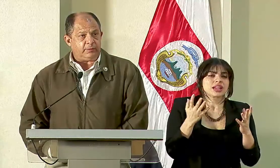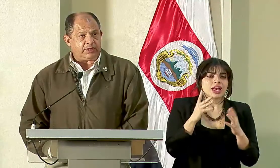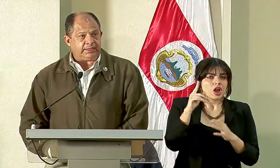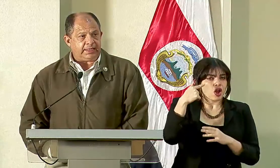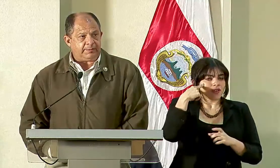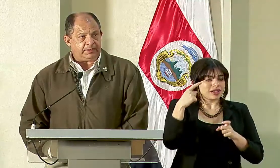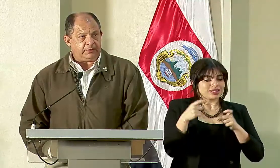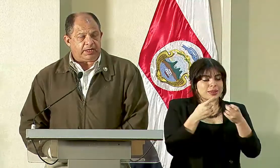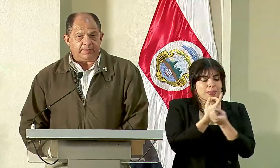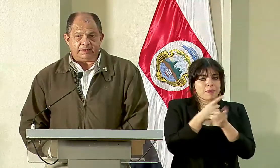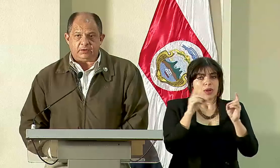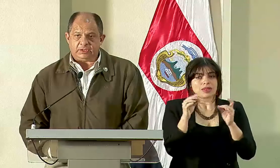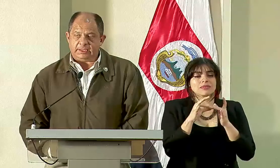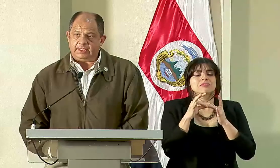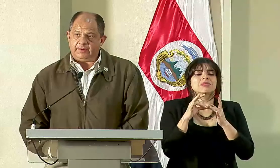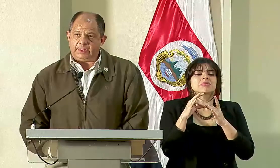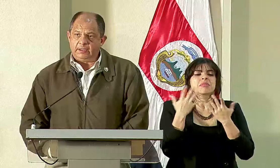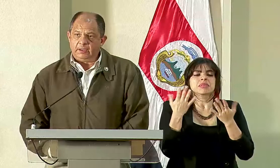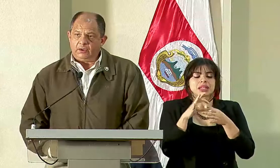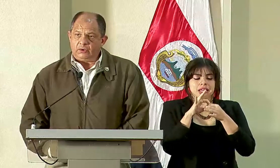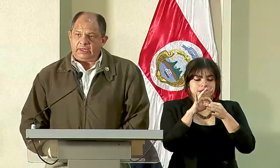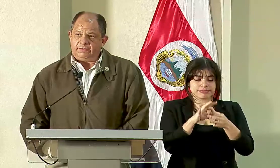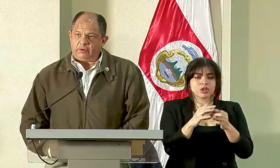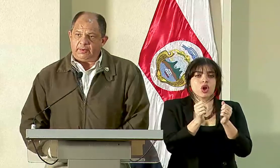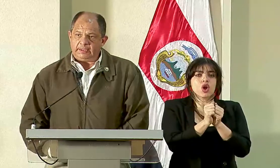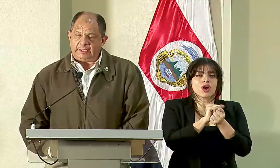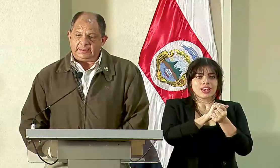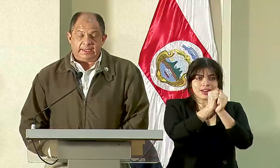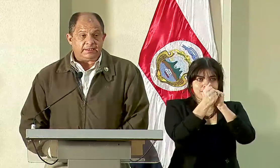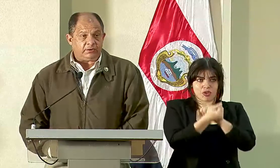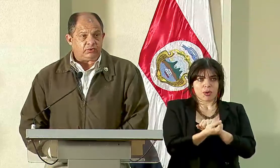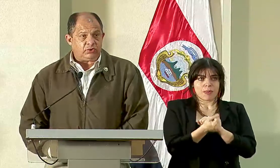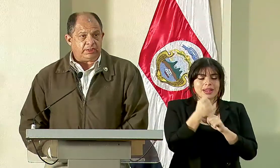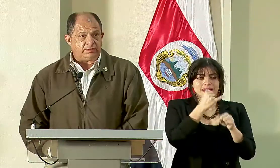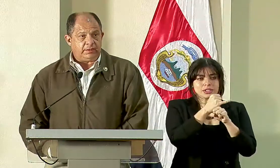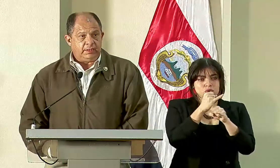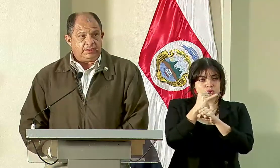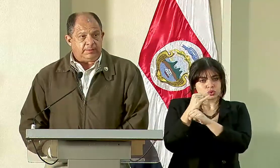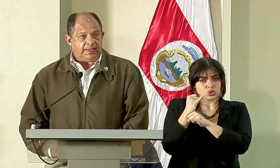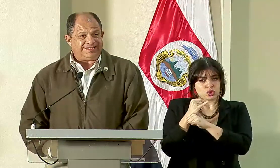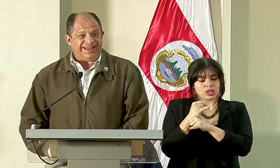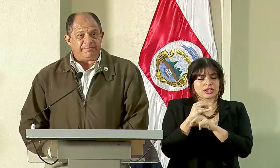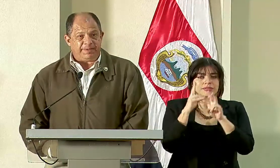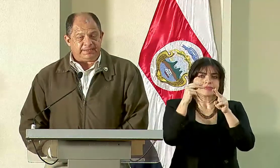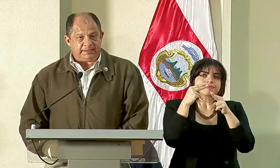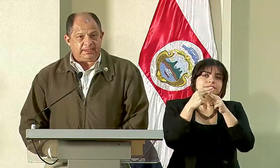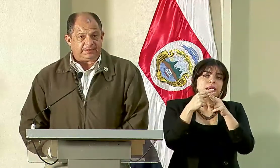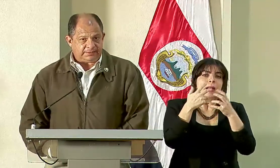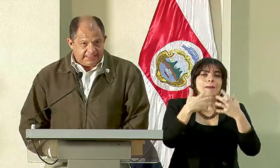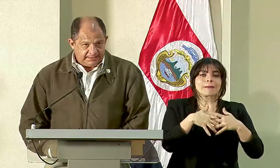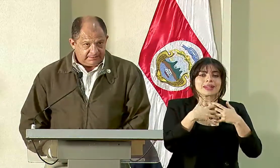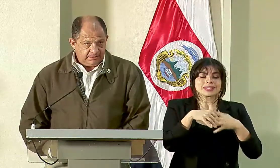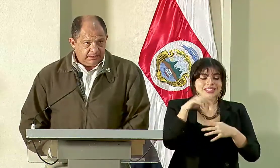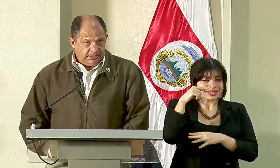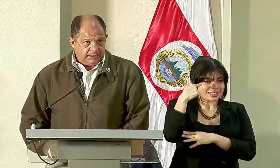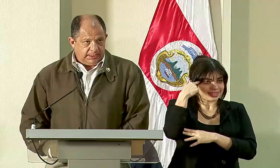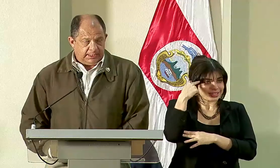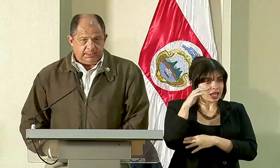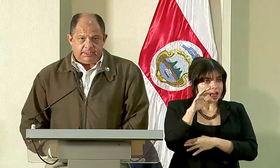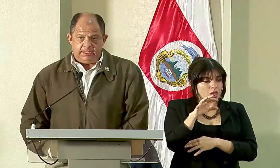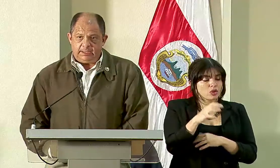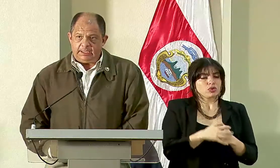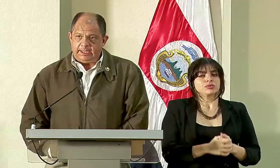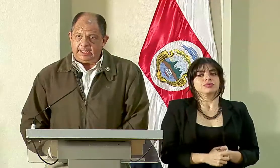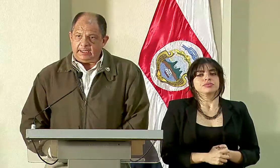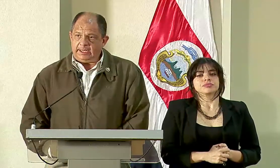gobernanza democrática y particularmente lo que tiene que ver con la reforma de las instituciones llamadas empresas estatales, en